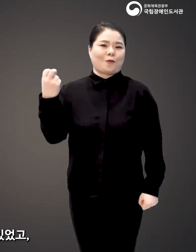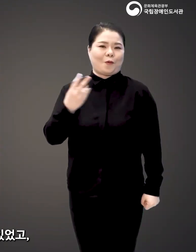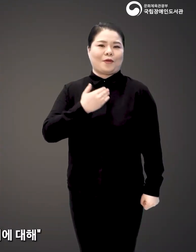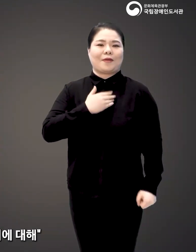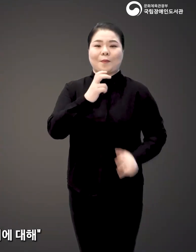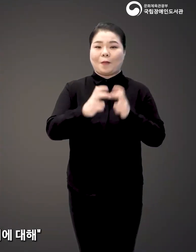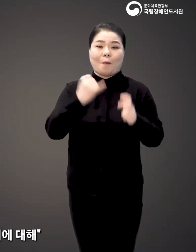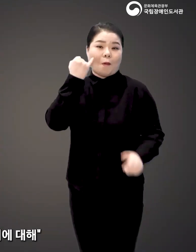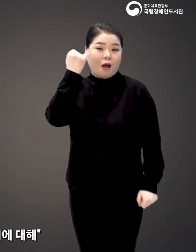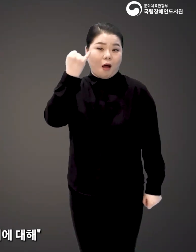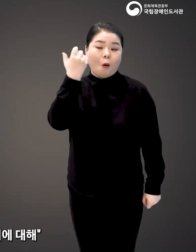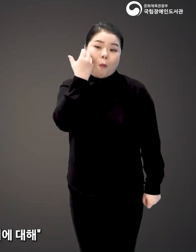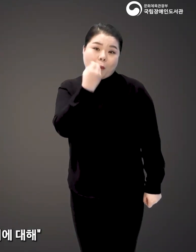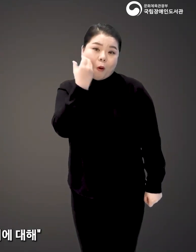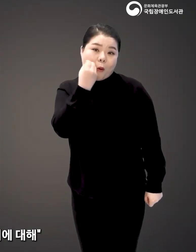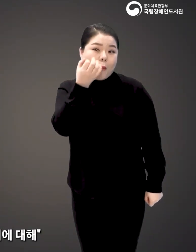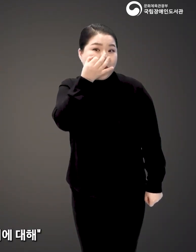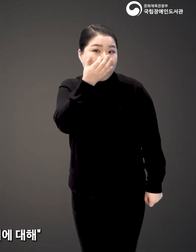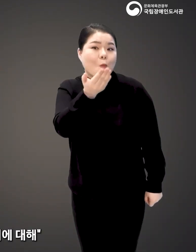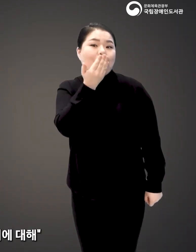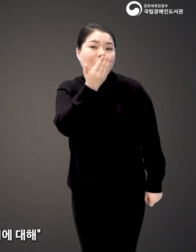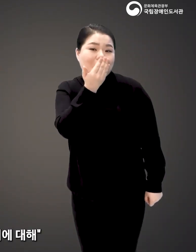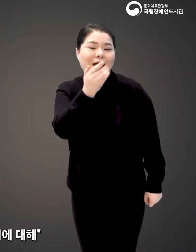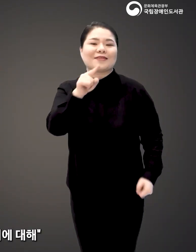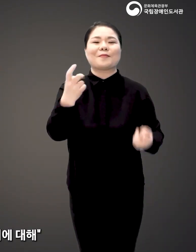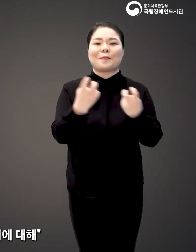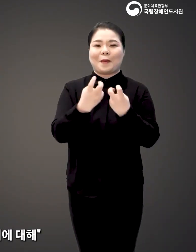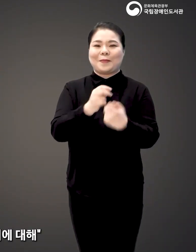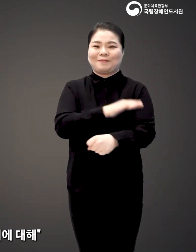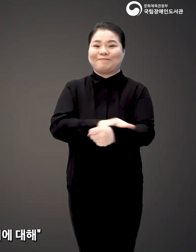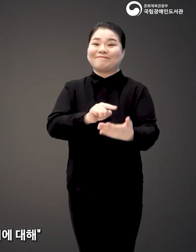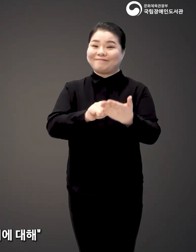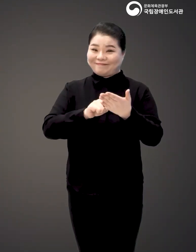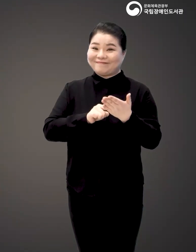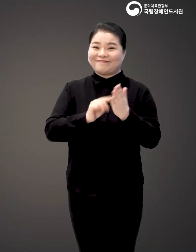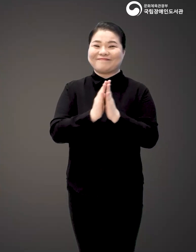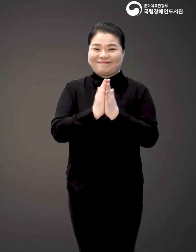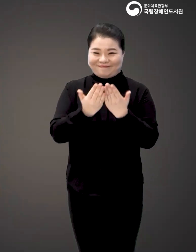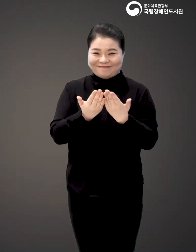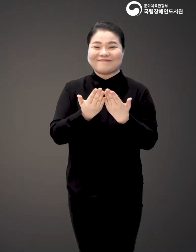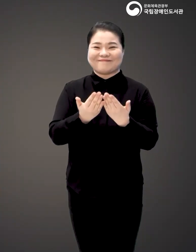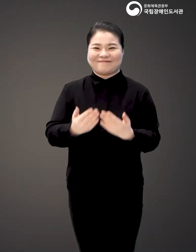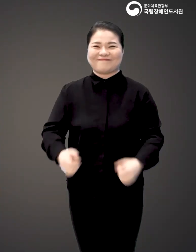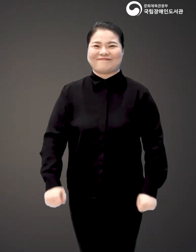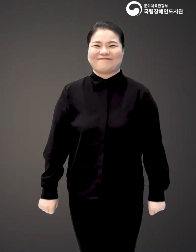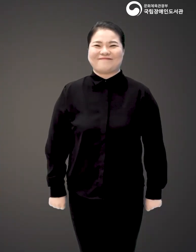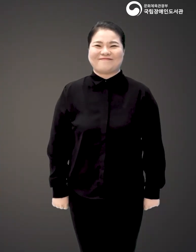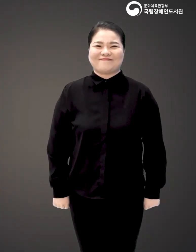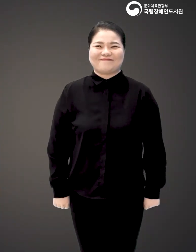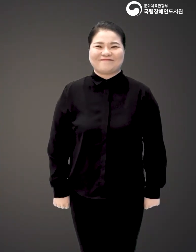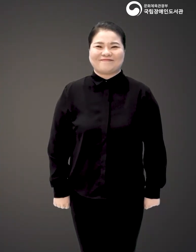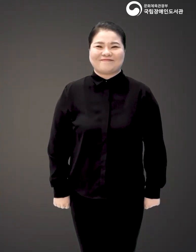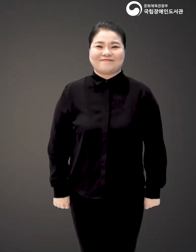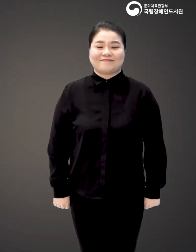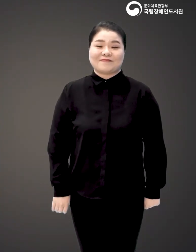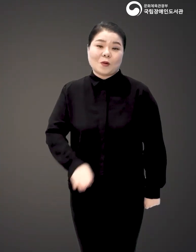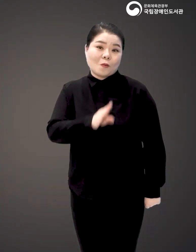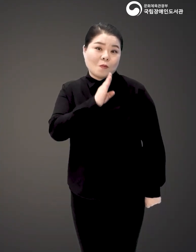있었고요. 어떻게 저의 사업 아이템이 매력적으로 보일 수 있는지에 대해 정말 잘 나와 있는 책인 것 같았어요.